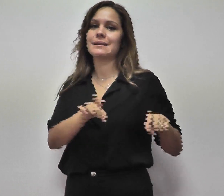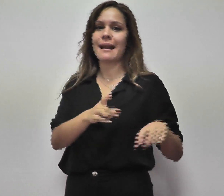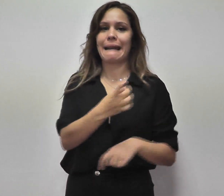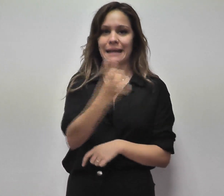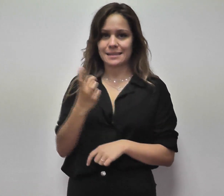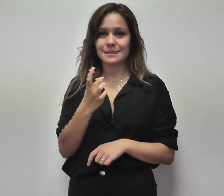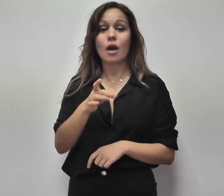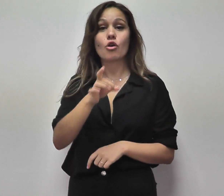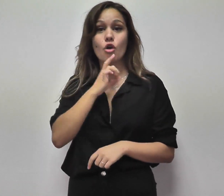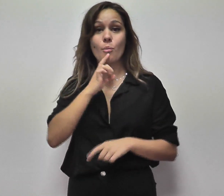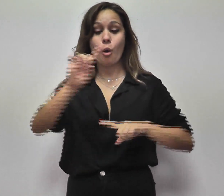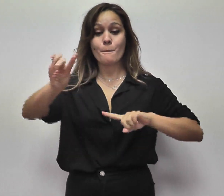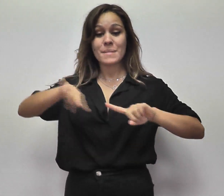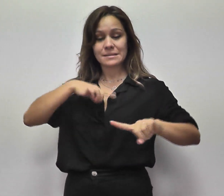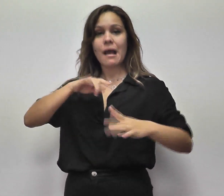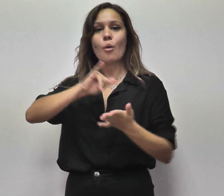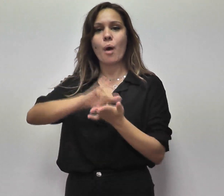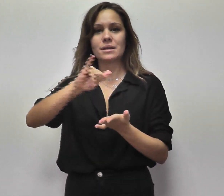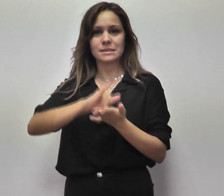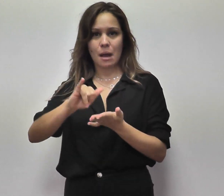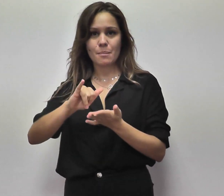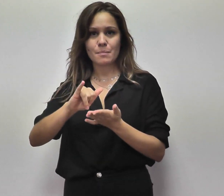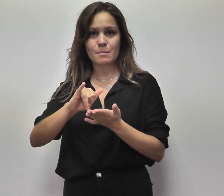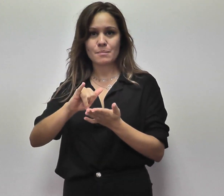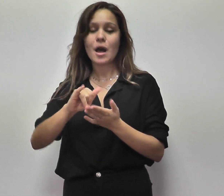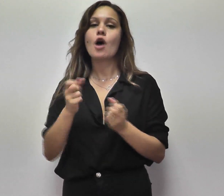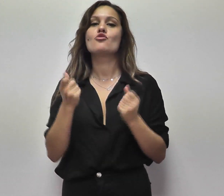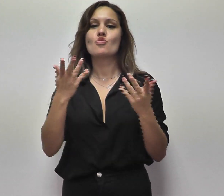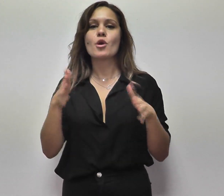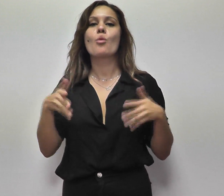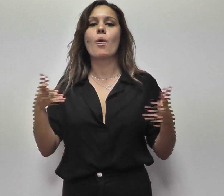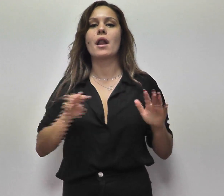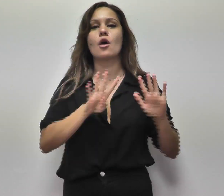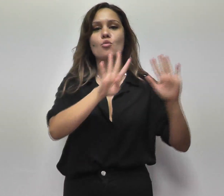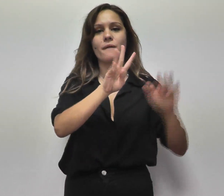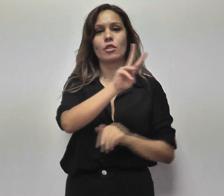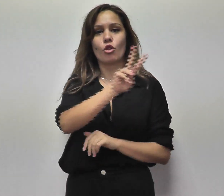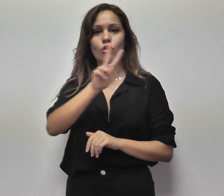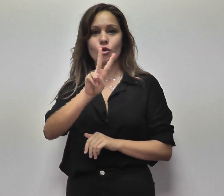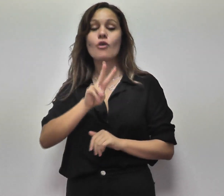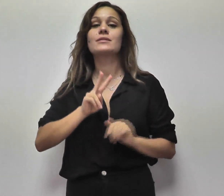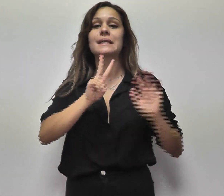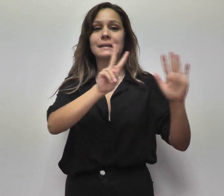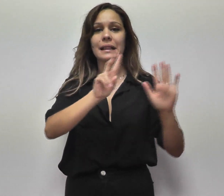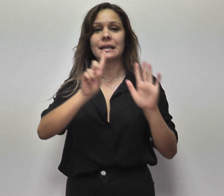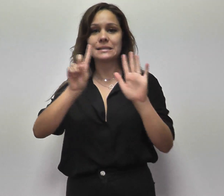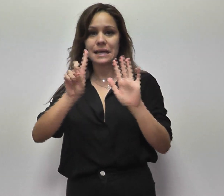Se necesita cita previa enviando un WhatsApp al número de teléfono 922